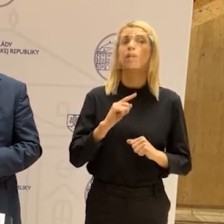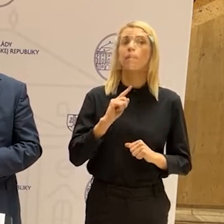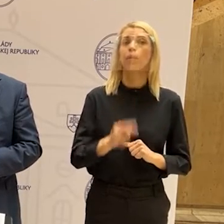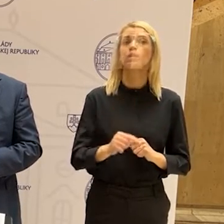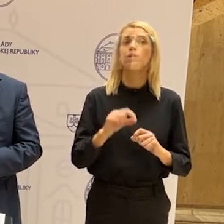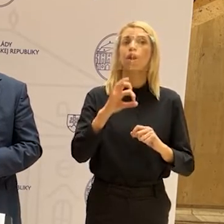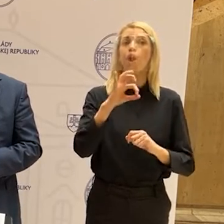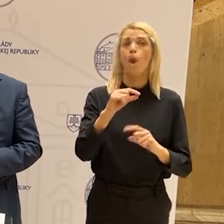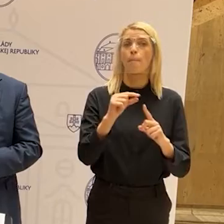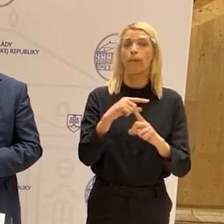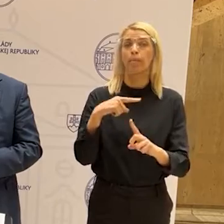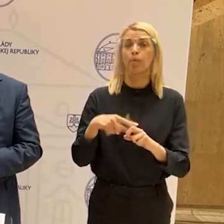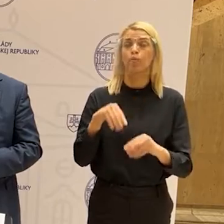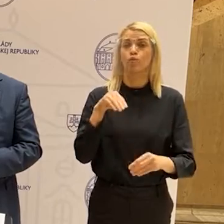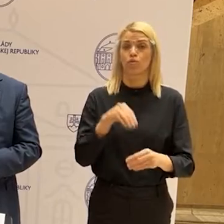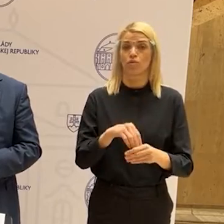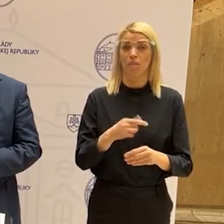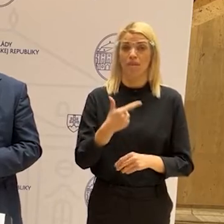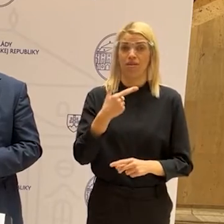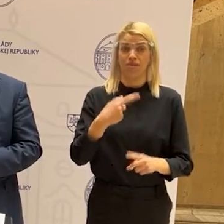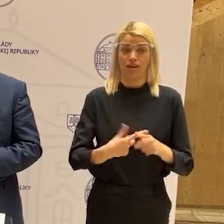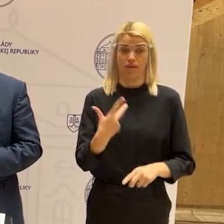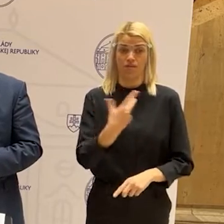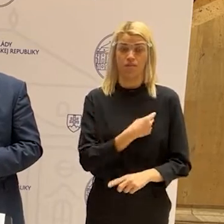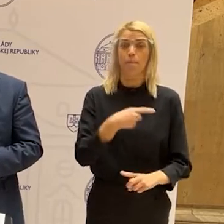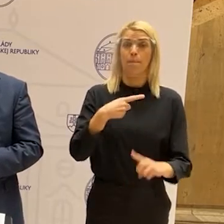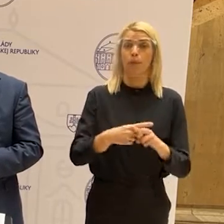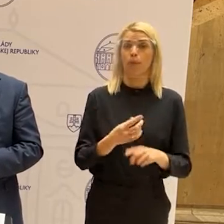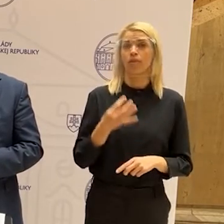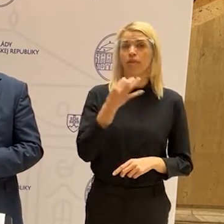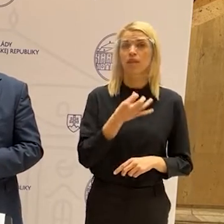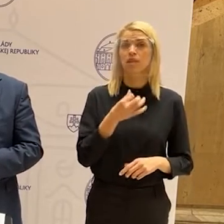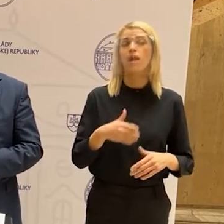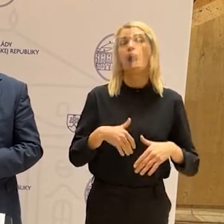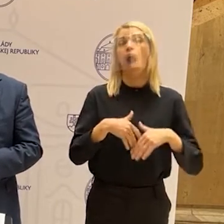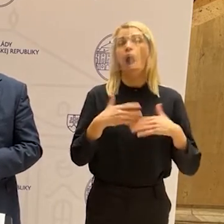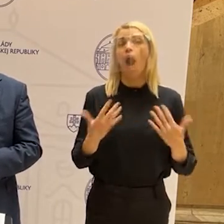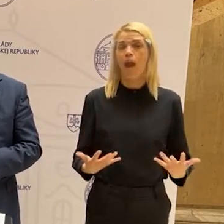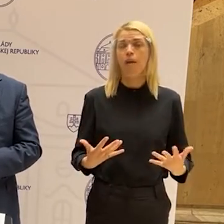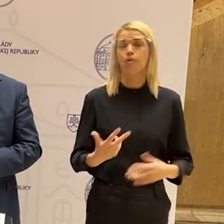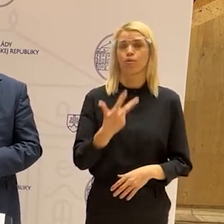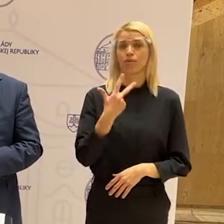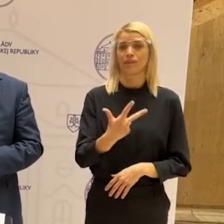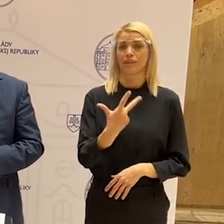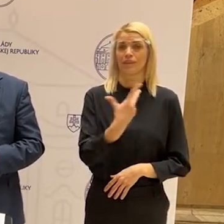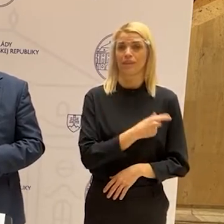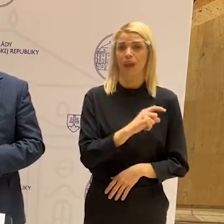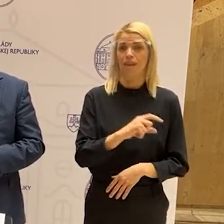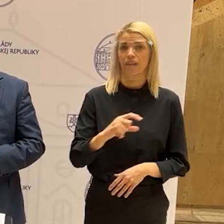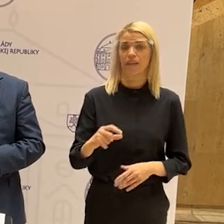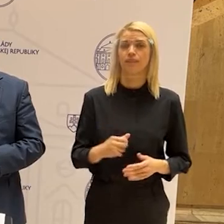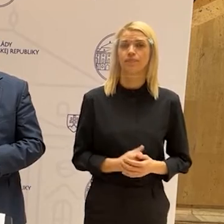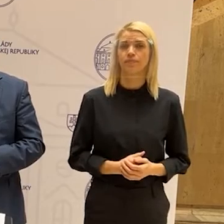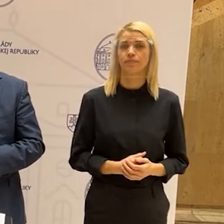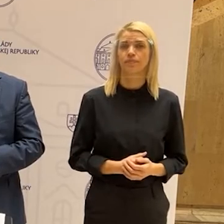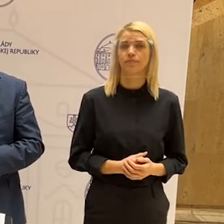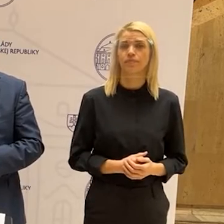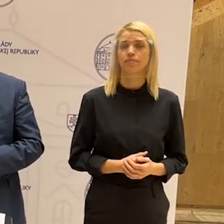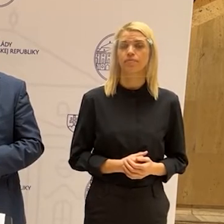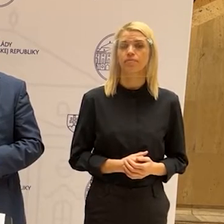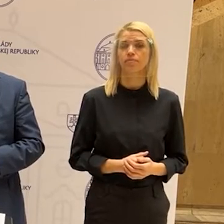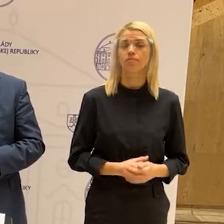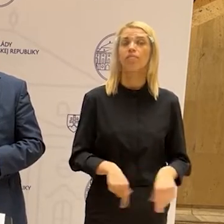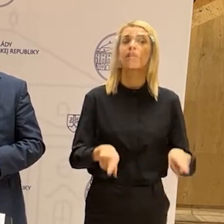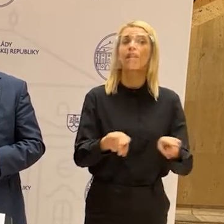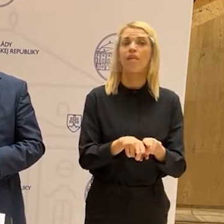OP plus, to znamená dve dávky očkovania plus test, alebo aj boostrovacie dávka. Rovnako